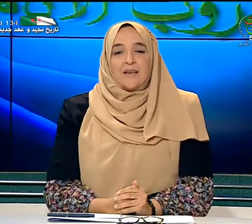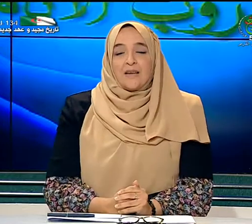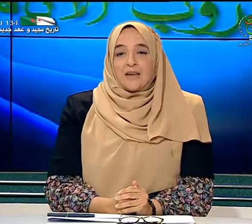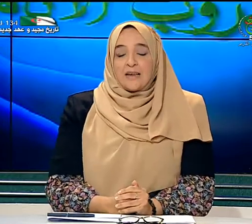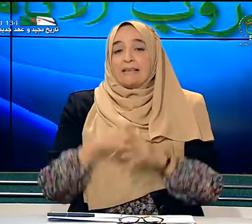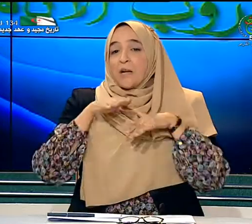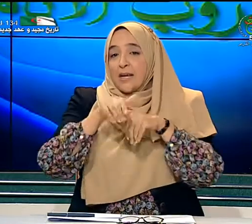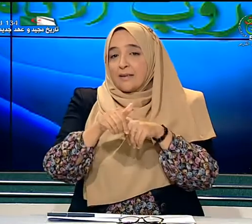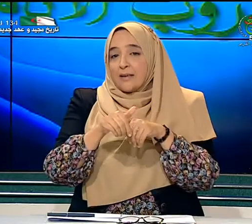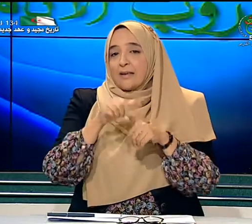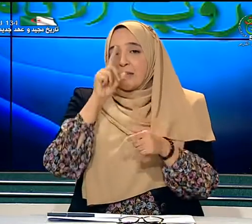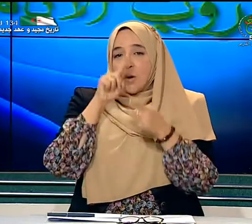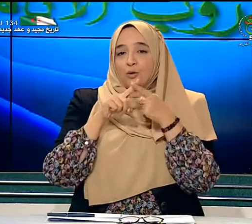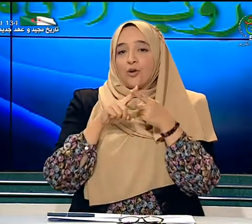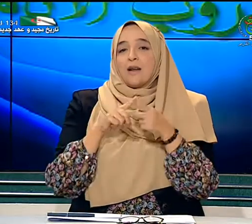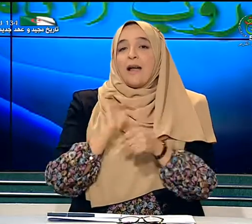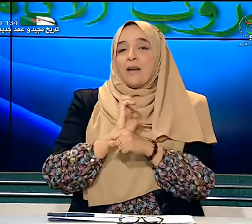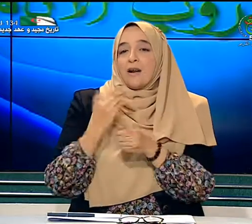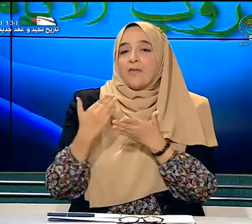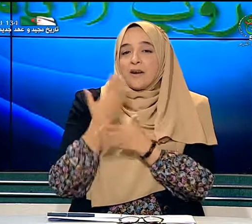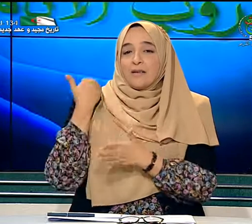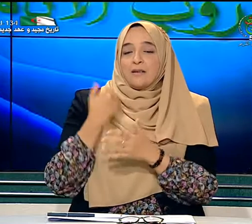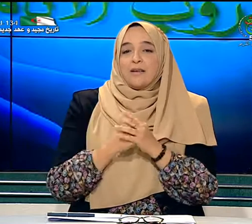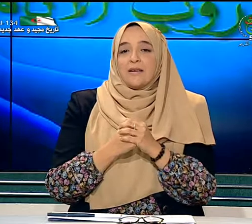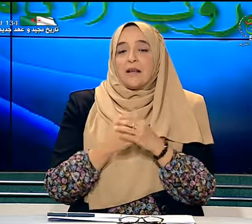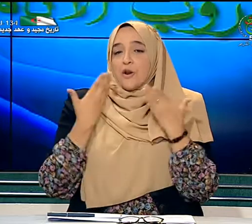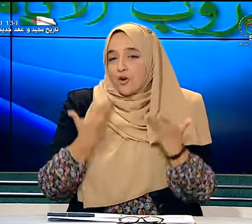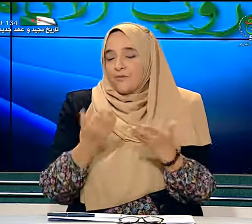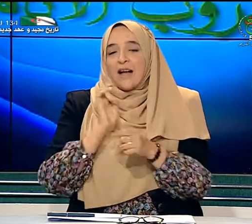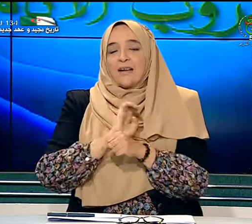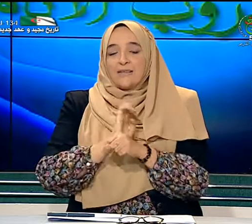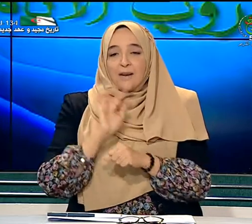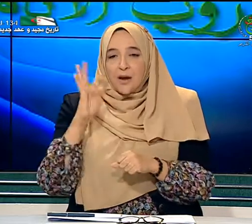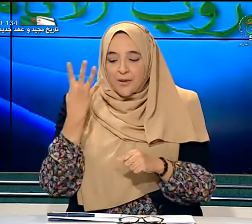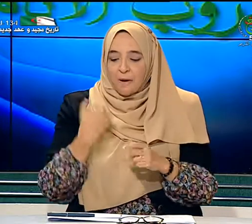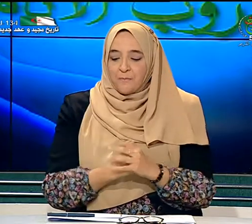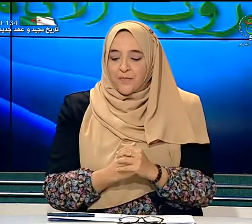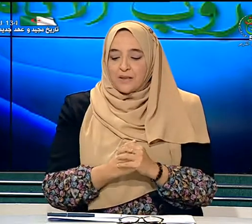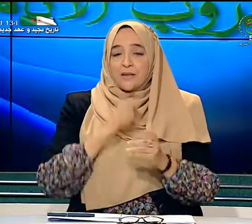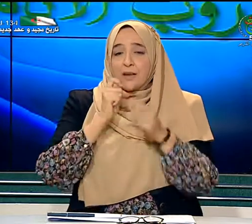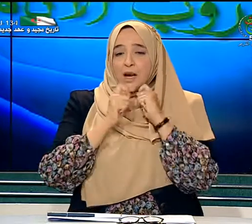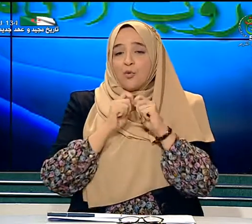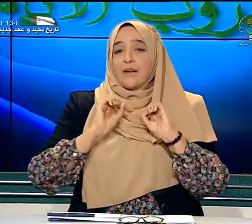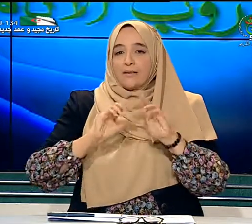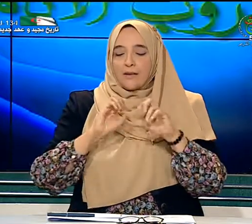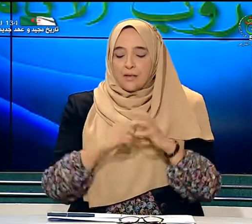تكملة لموضوع الحلقة الفارطة اليوم في حلقتنا الرابعة سنتكلم عن التعليم